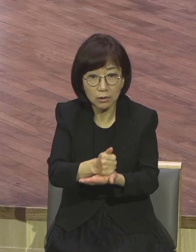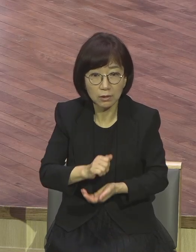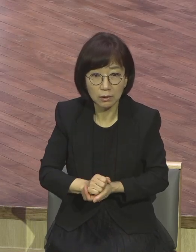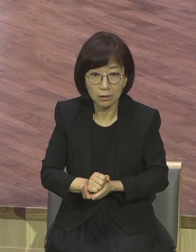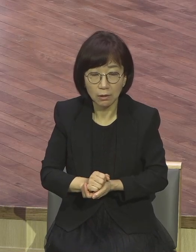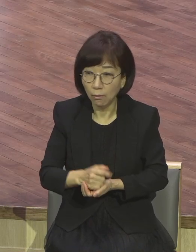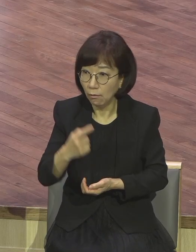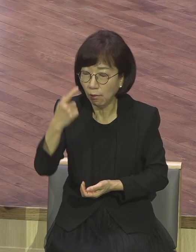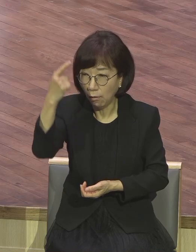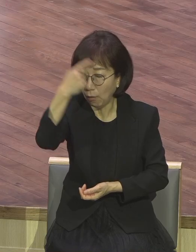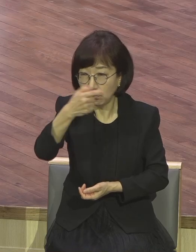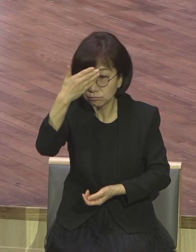전화하면